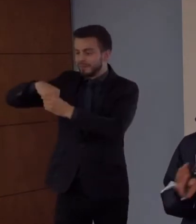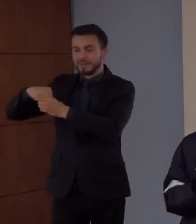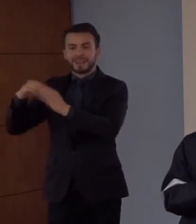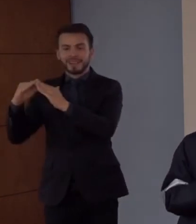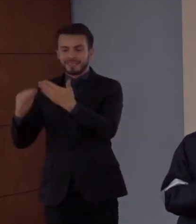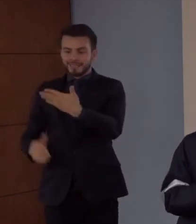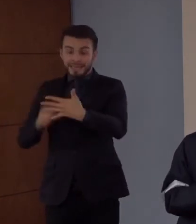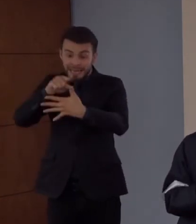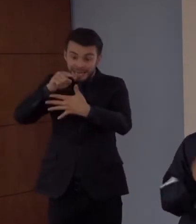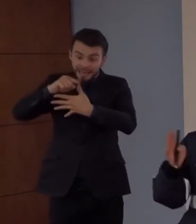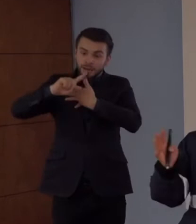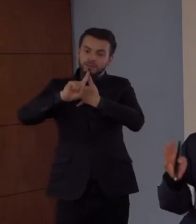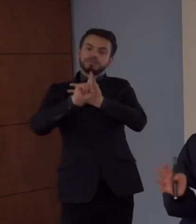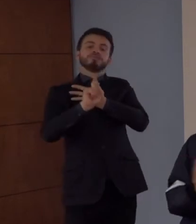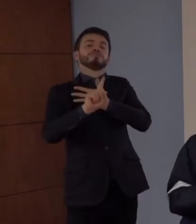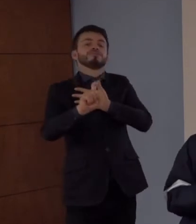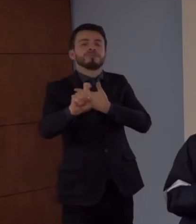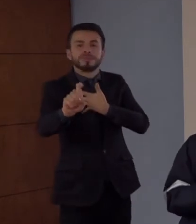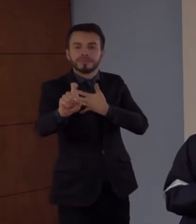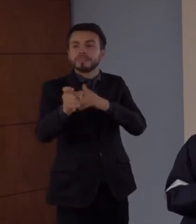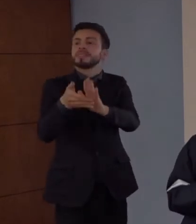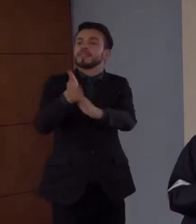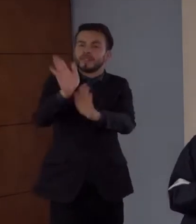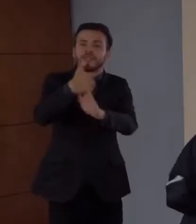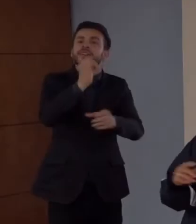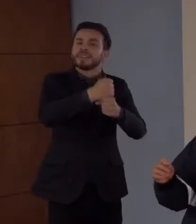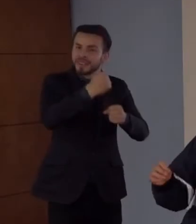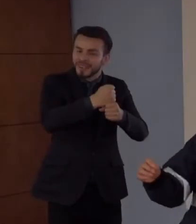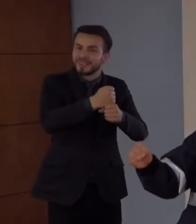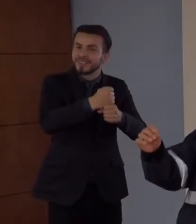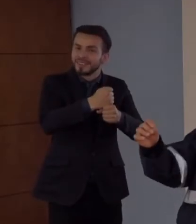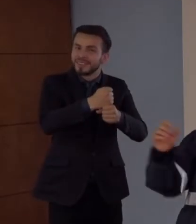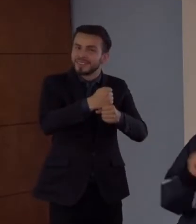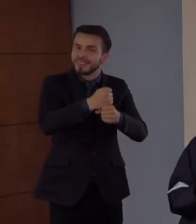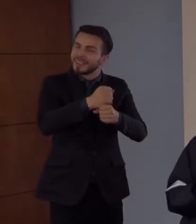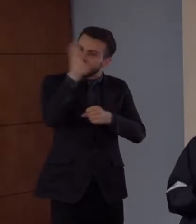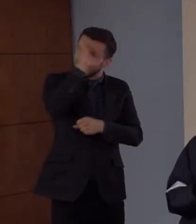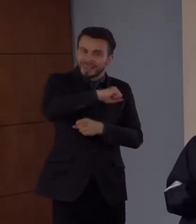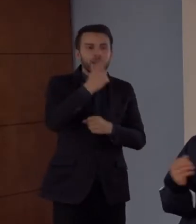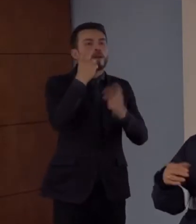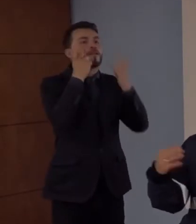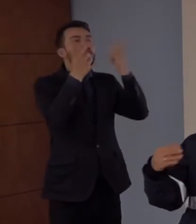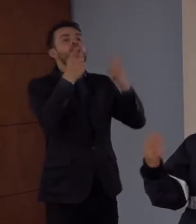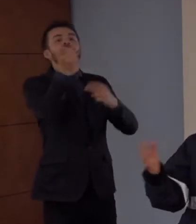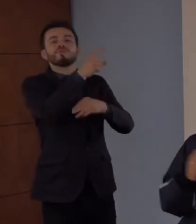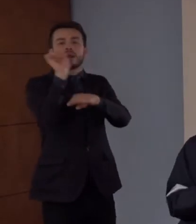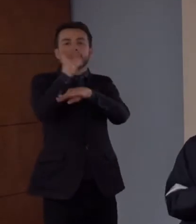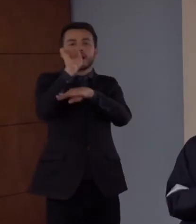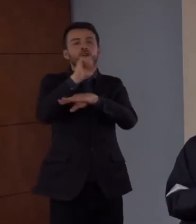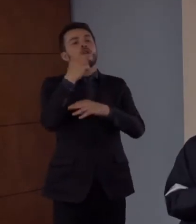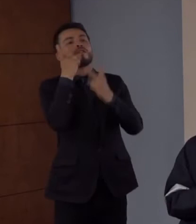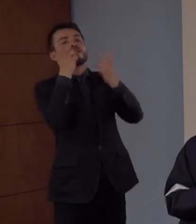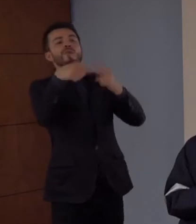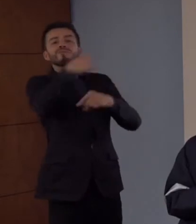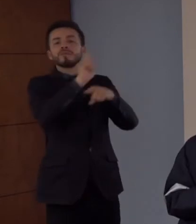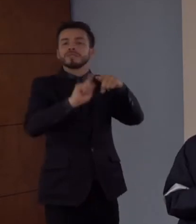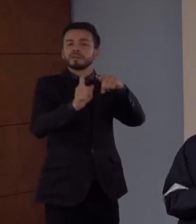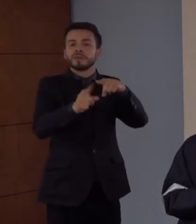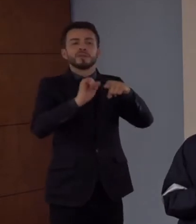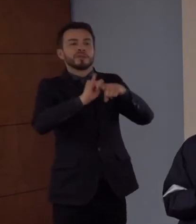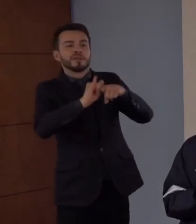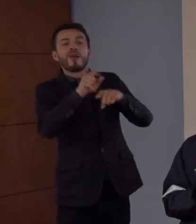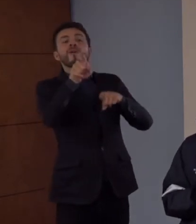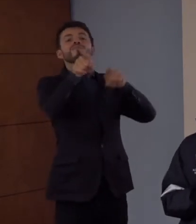como el 20% tuvo que salir, y eso es más o menos consistente con el número de carros que estamos viendo o la gente que ha usado Transmilenio. ¿Cierto?